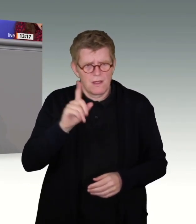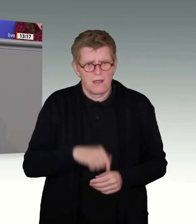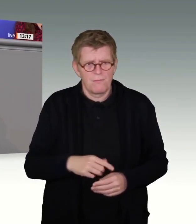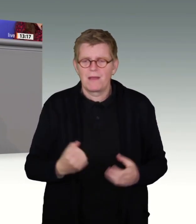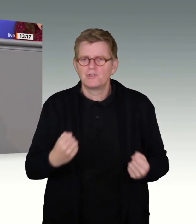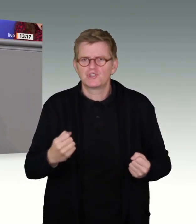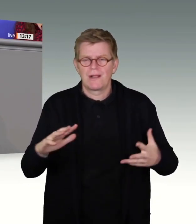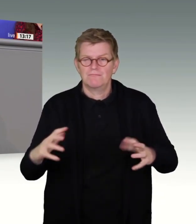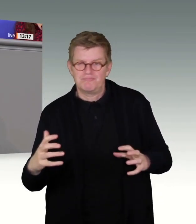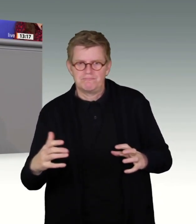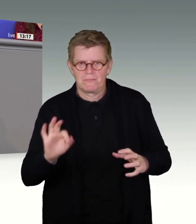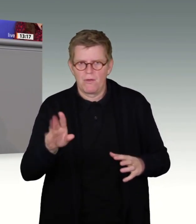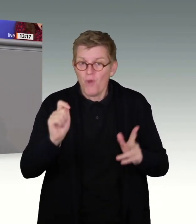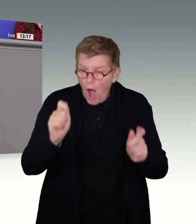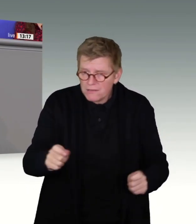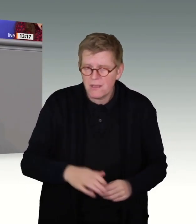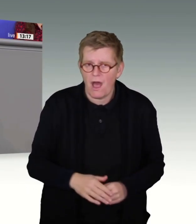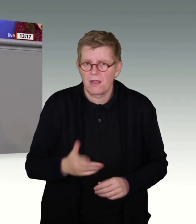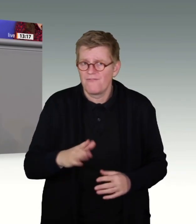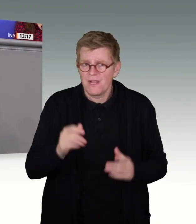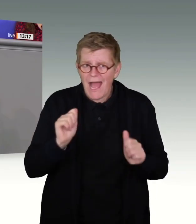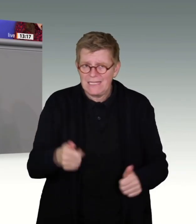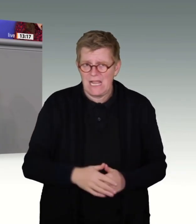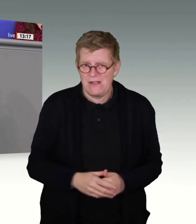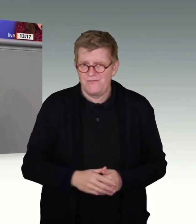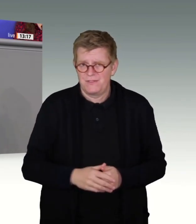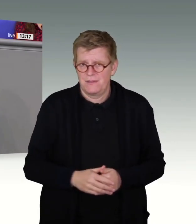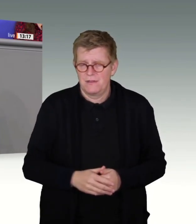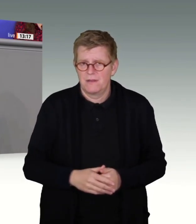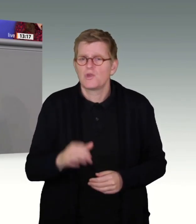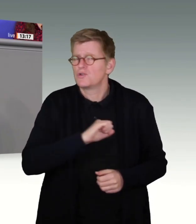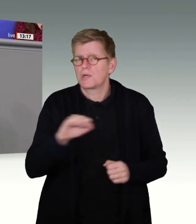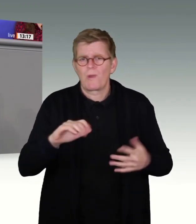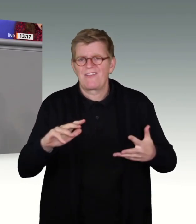gewünscht. Das hätte vielleicht geholfen, einen Quick Freeze für Ihren Antrag, weil,